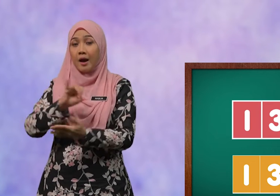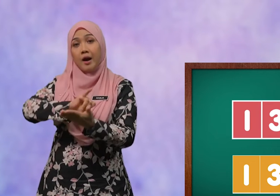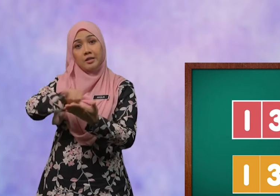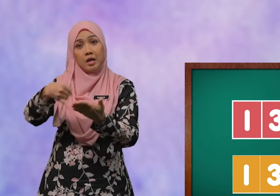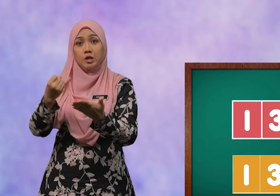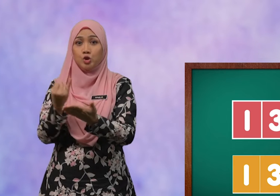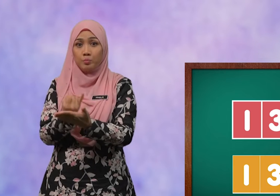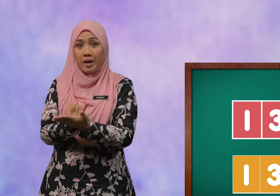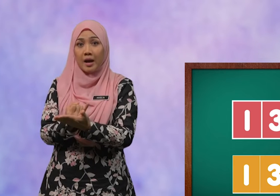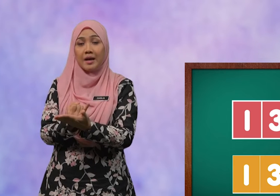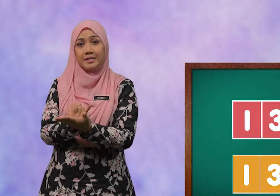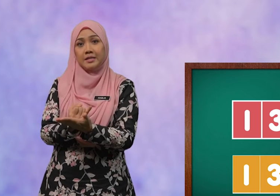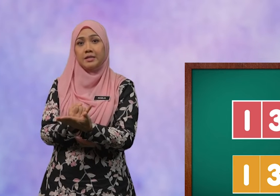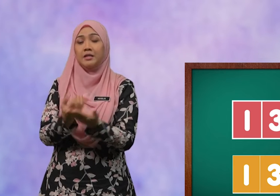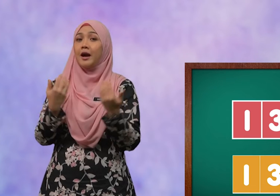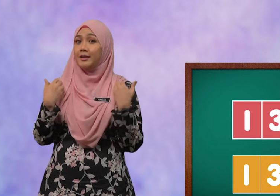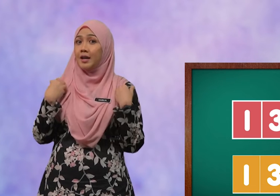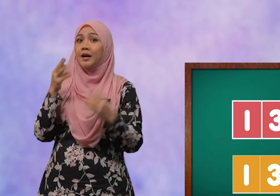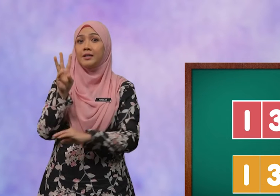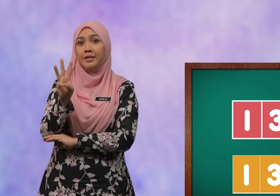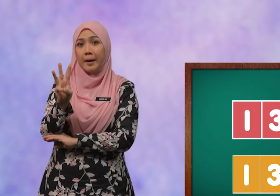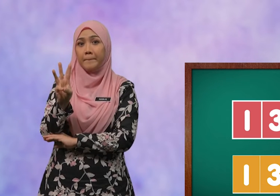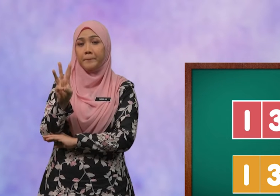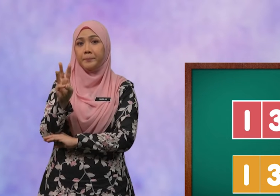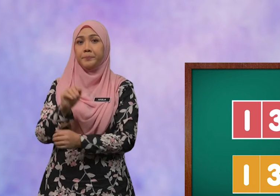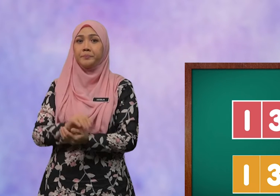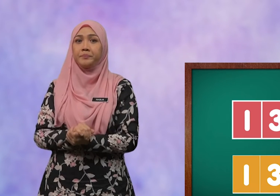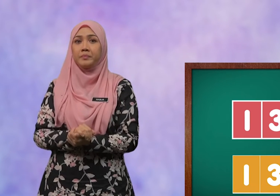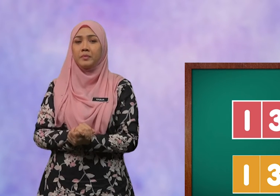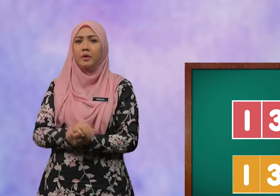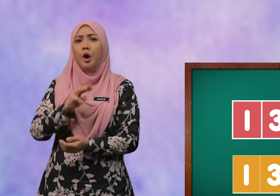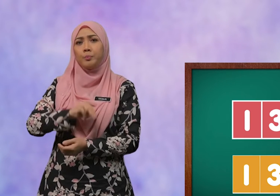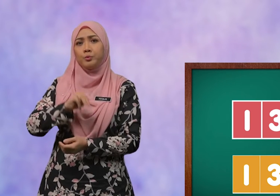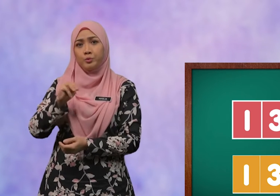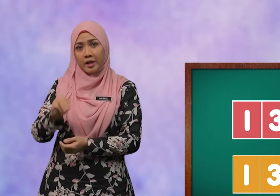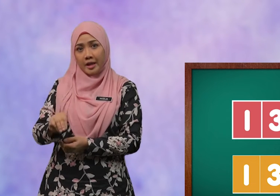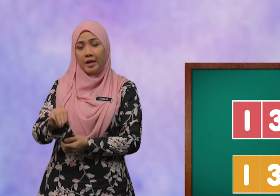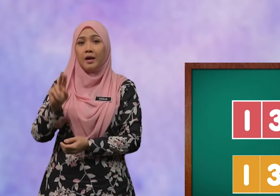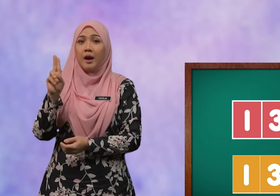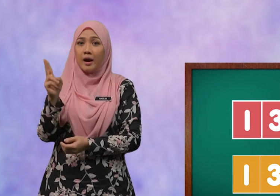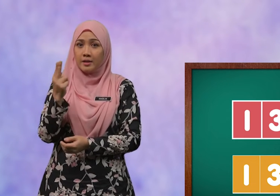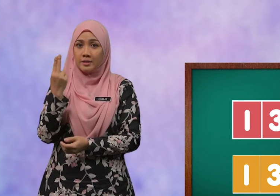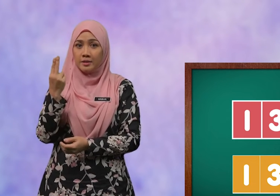jumlah hasilnya adalah enam. Murid hanya